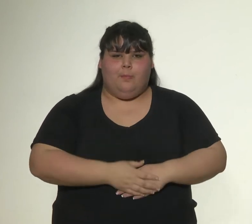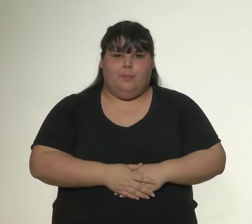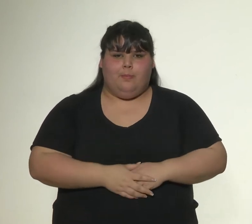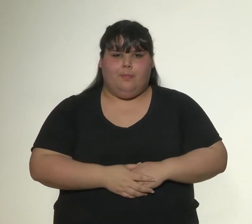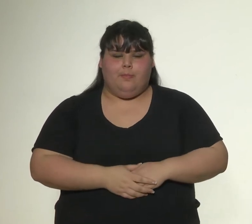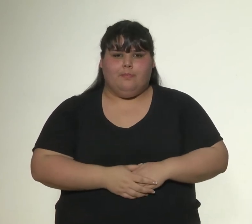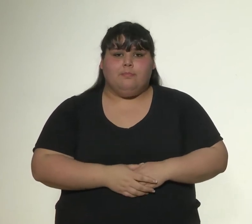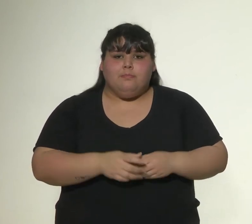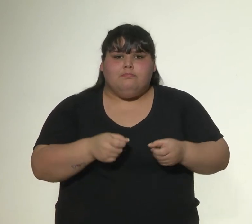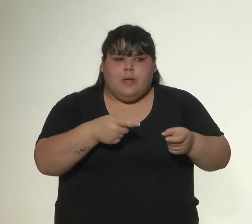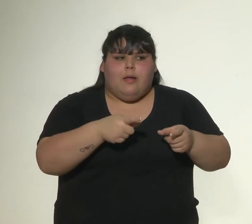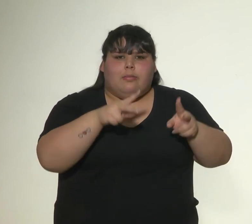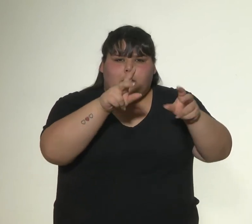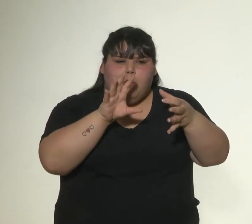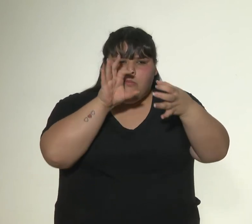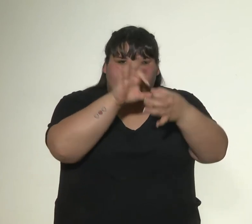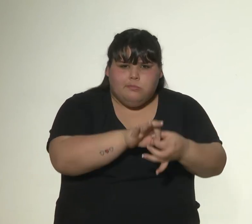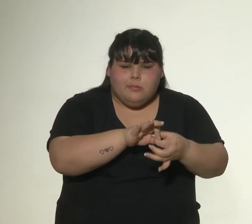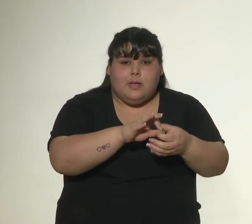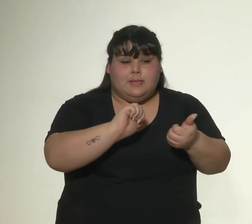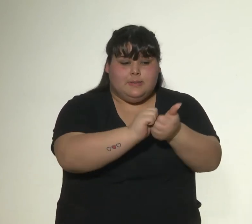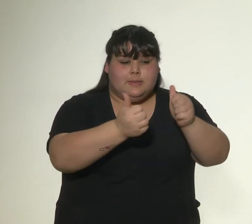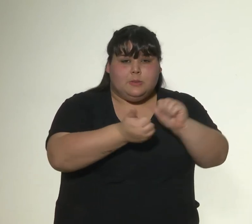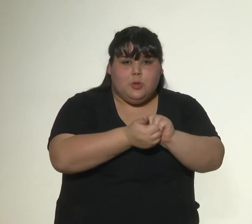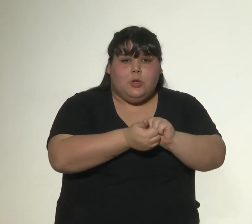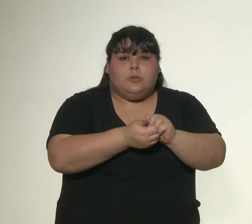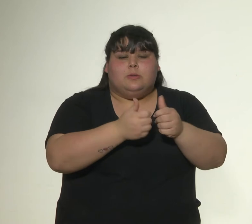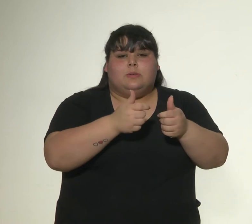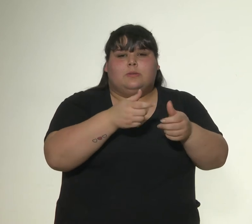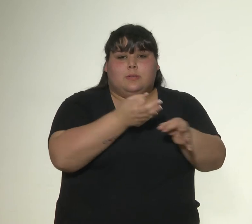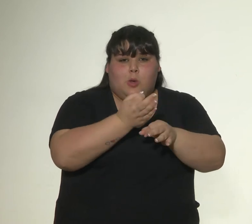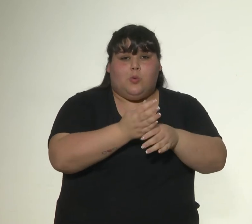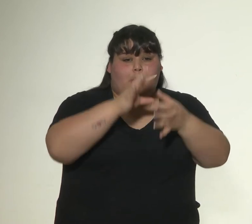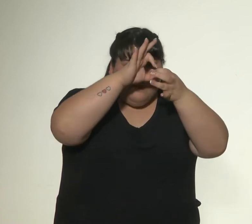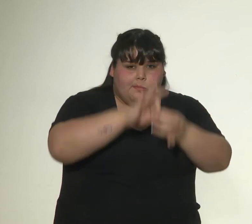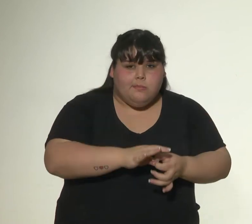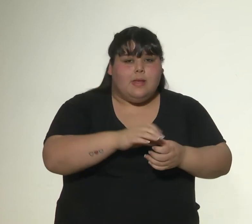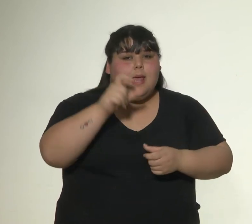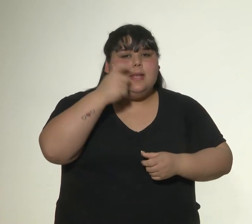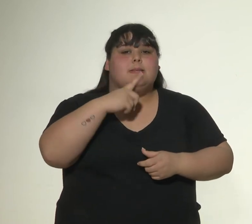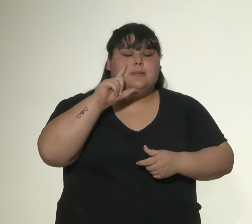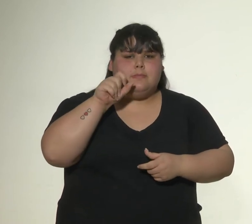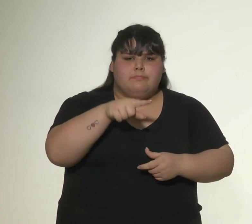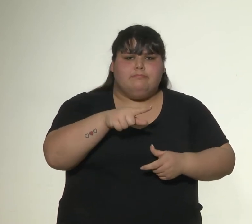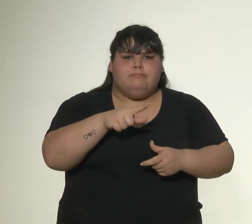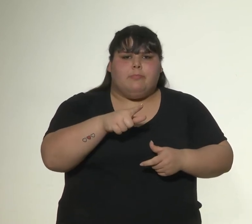Dar contenidos de educación sexual integral, ESI, y desarrollar un pensamiento